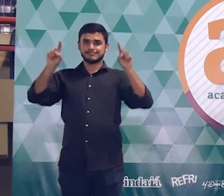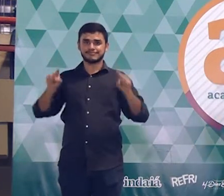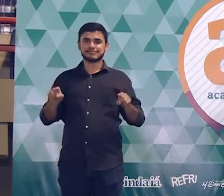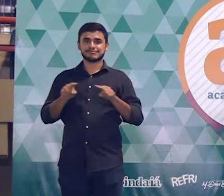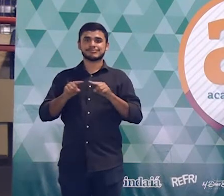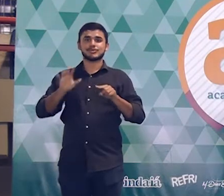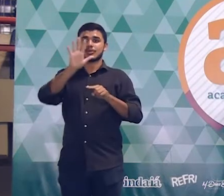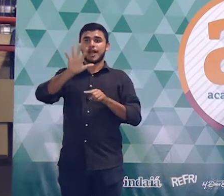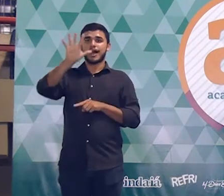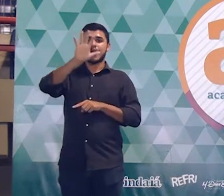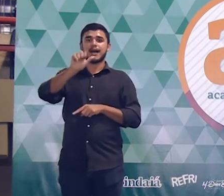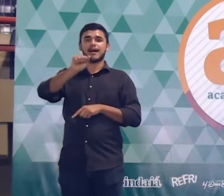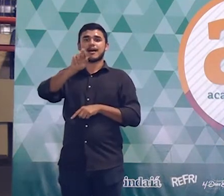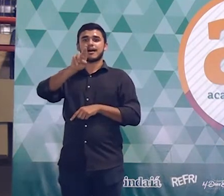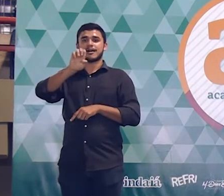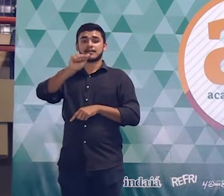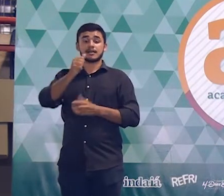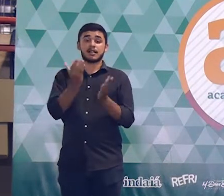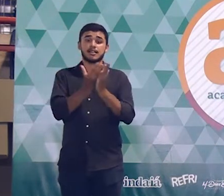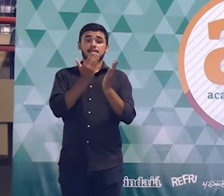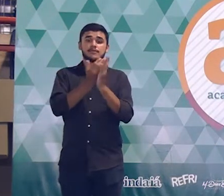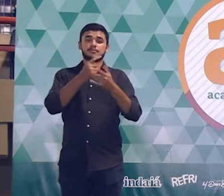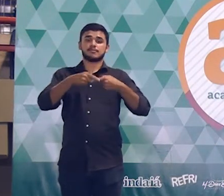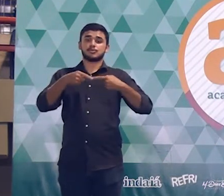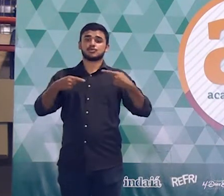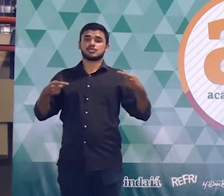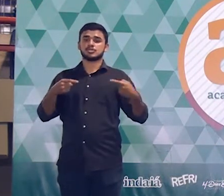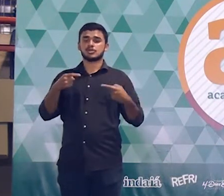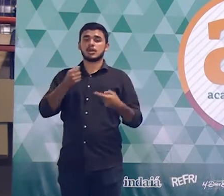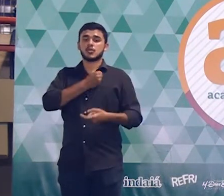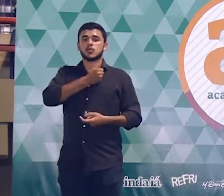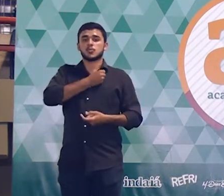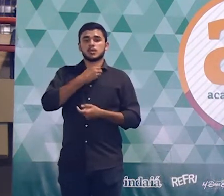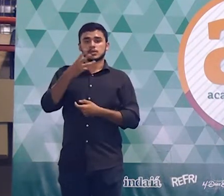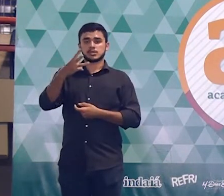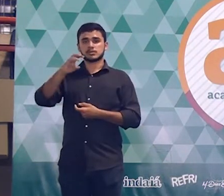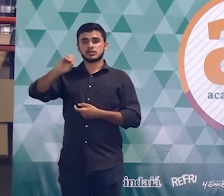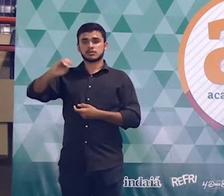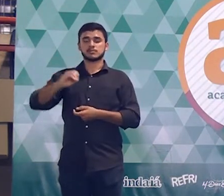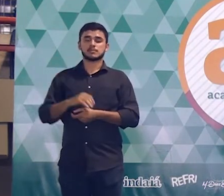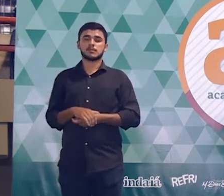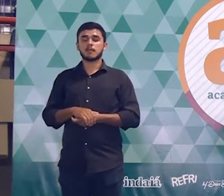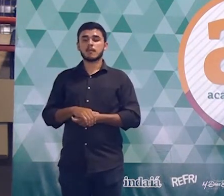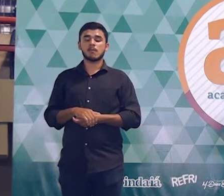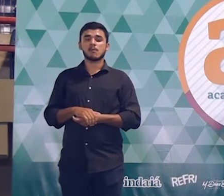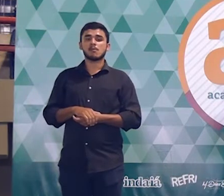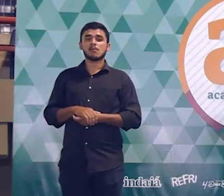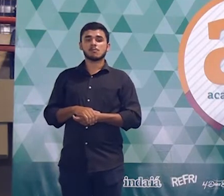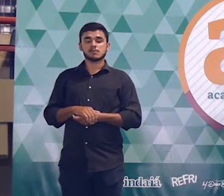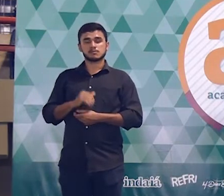material de vocês na página de número 30. Material na página de número 30, tá?